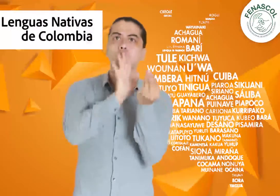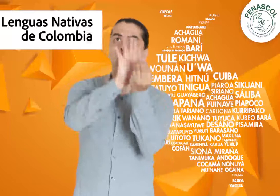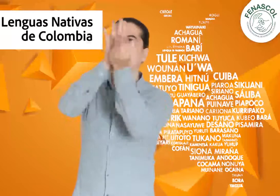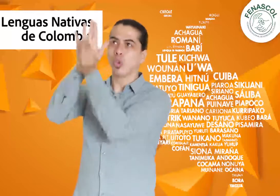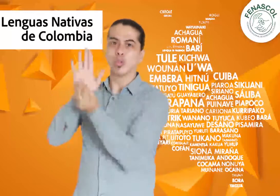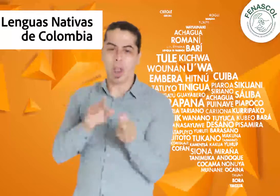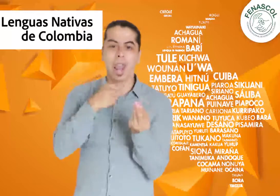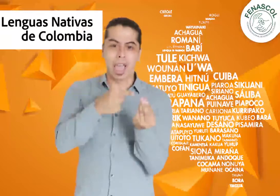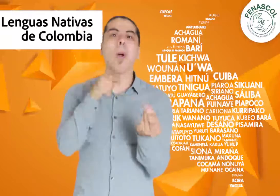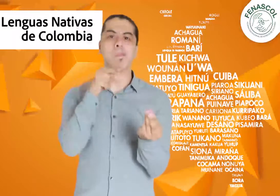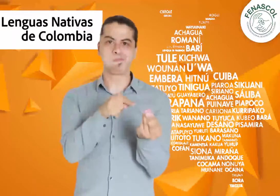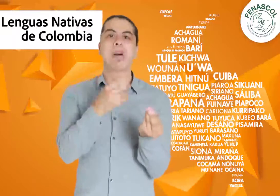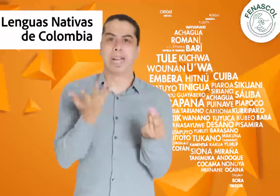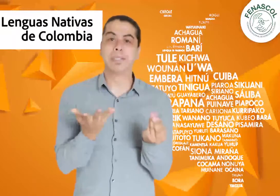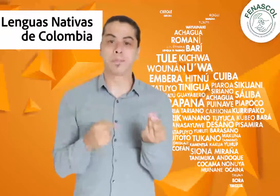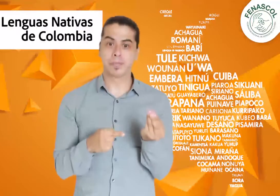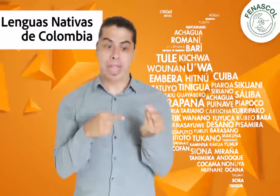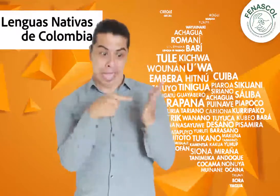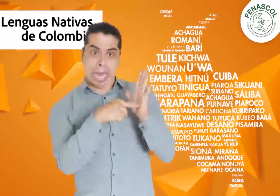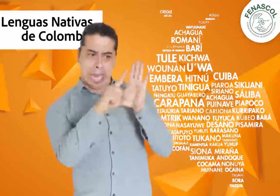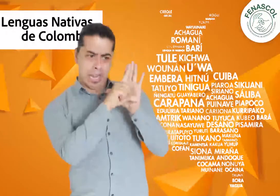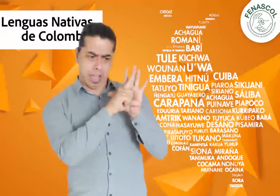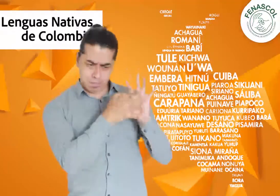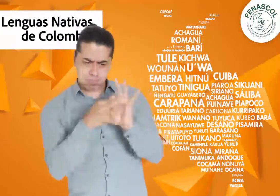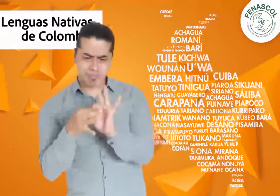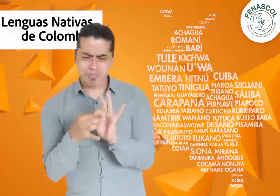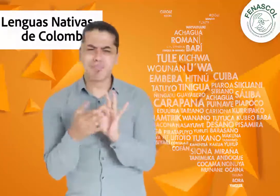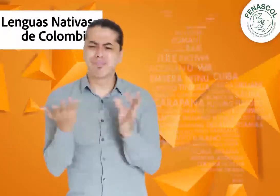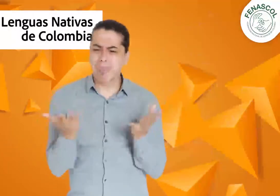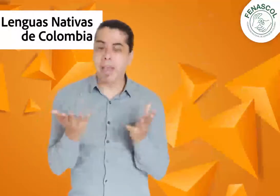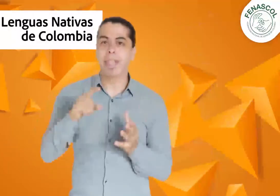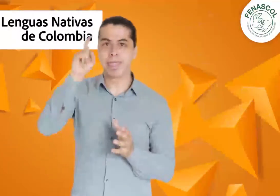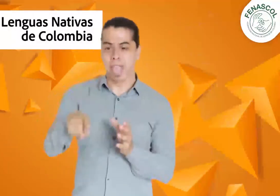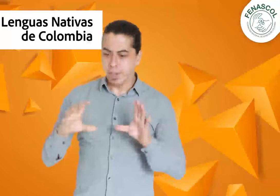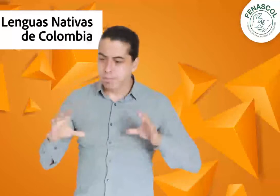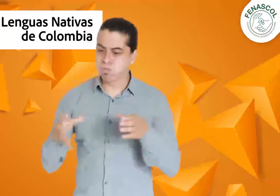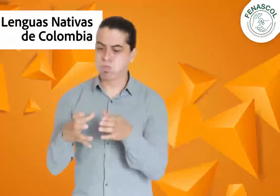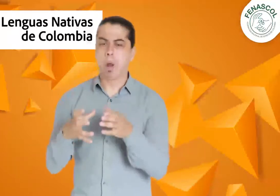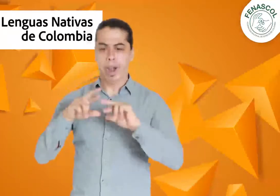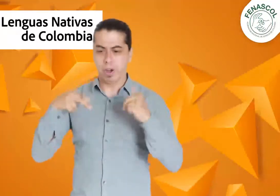direcciona la conformación del Consejo Nacional Asesor de Lenguas Nativas,